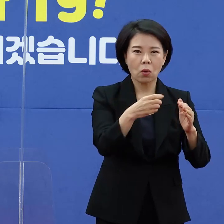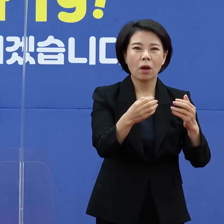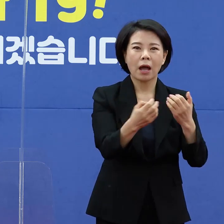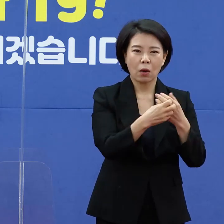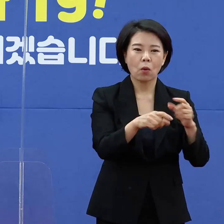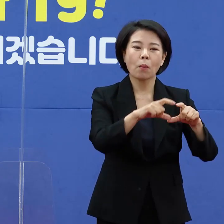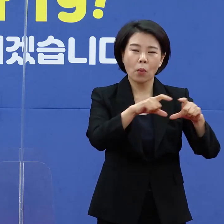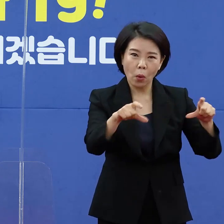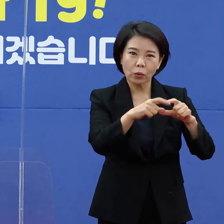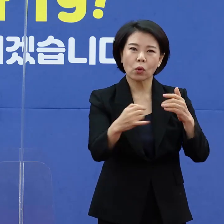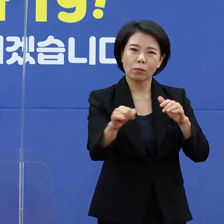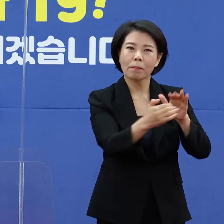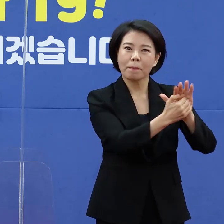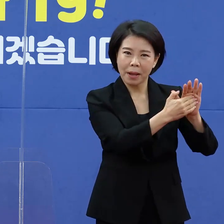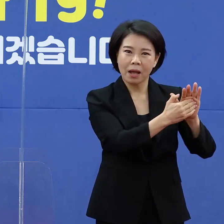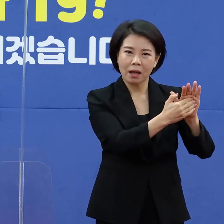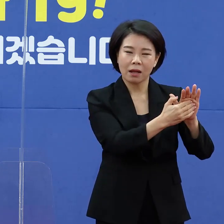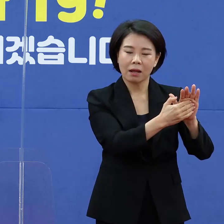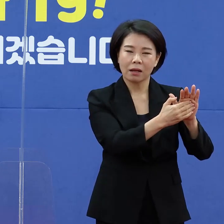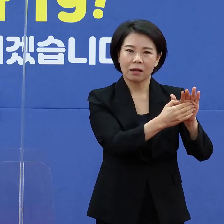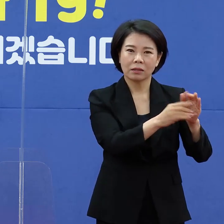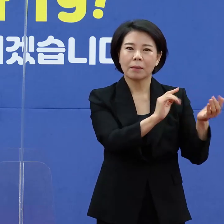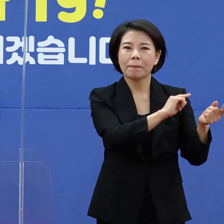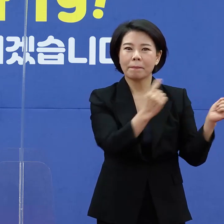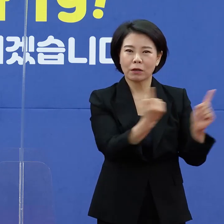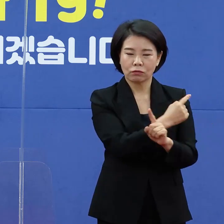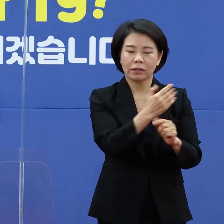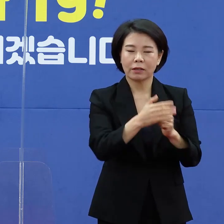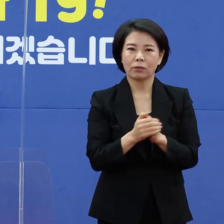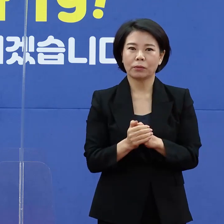방역 의료 대응 체계로 전환합니다.